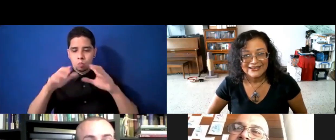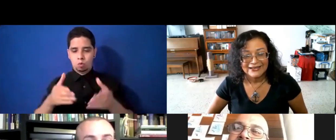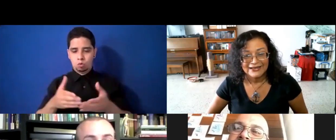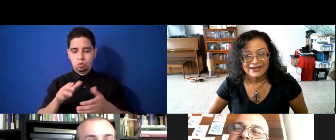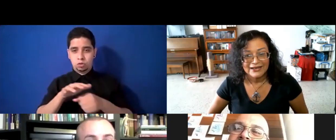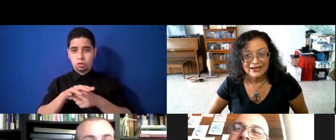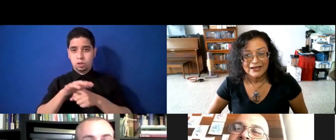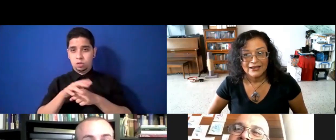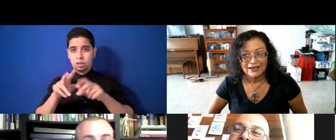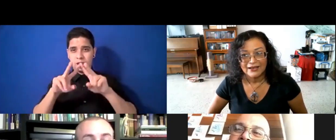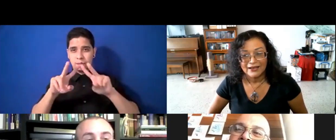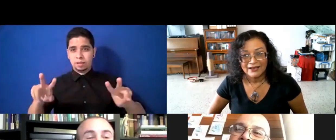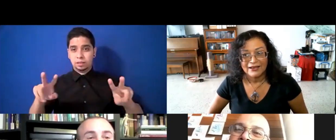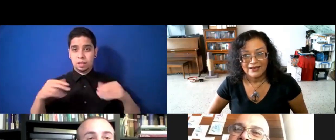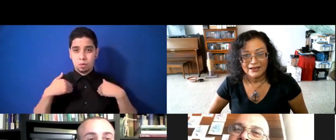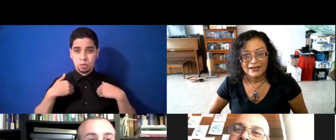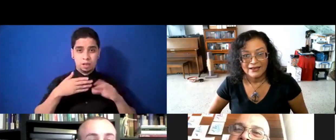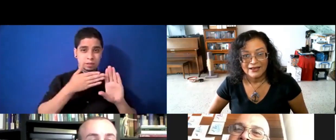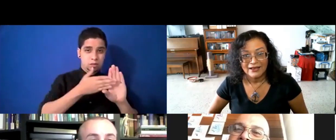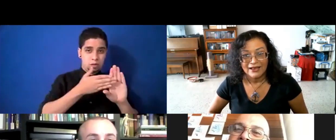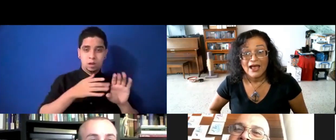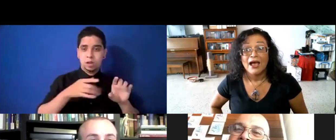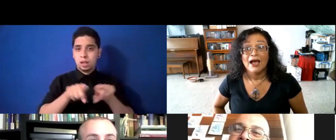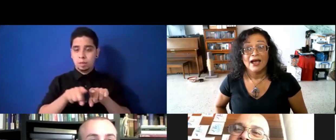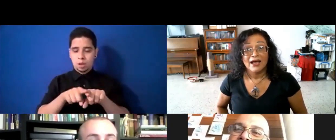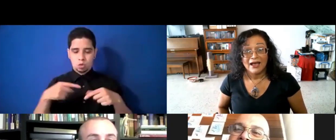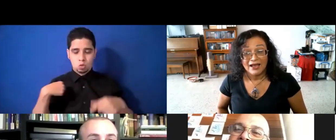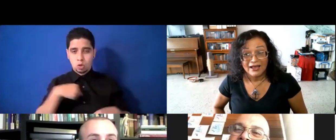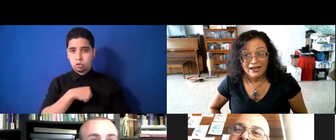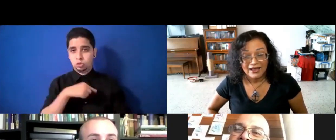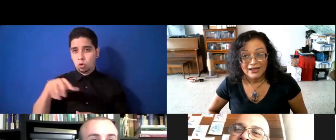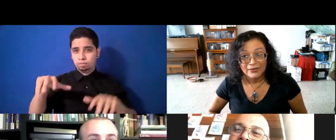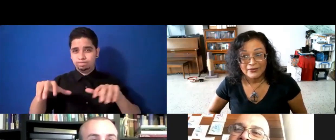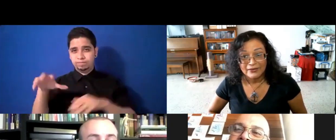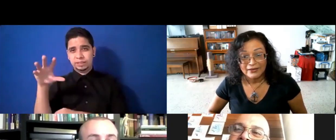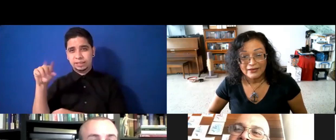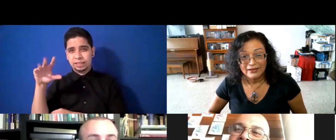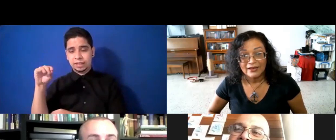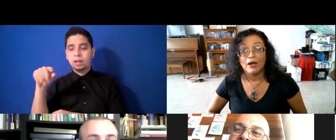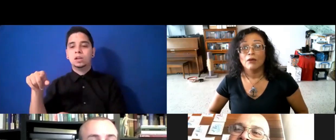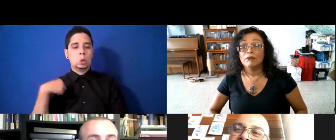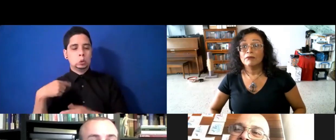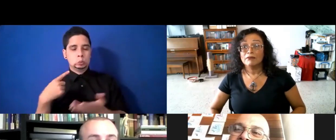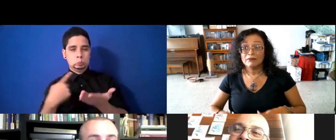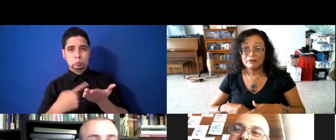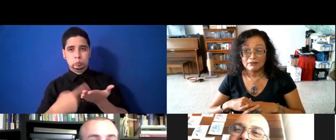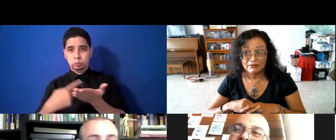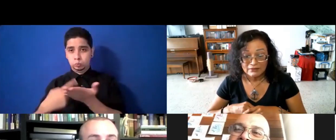nuestros títeres y dialogamos sobre cómo es que uno pudiera hacer un mundo de paz, ¿verdad? Tocando eso de la violencia de